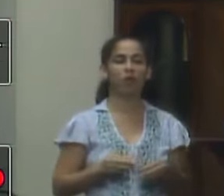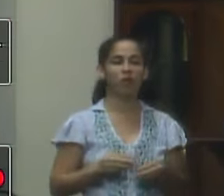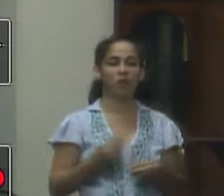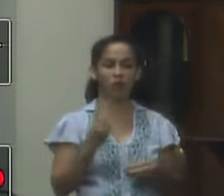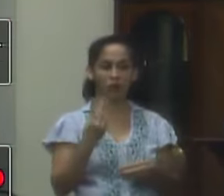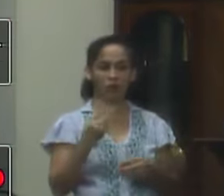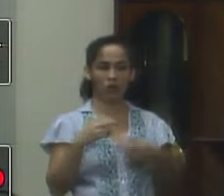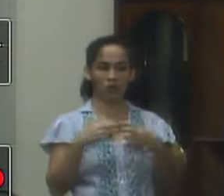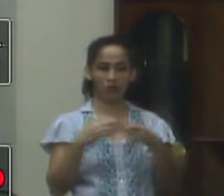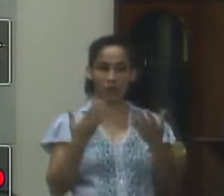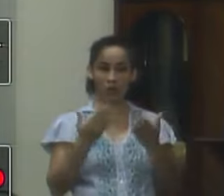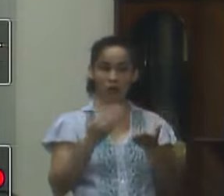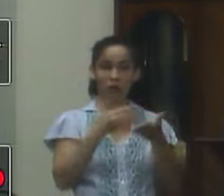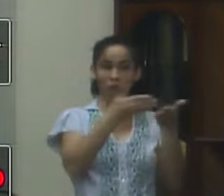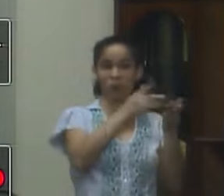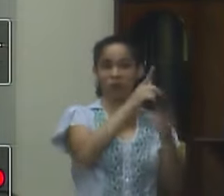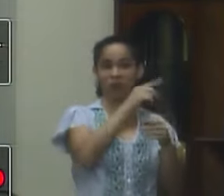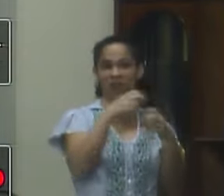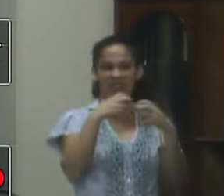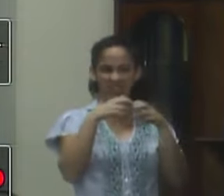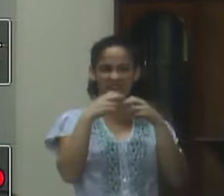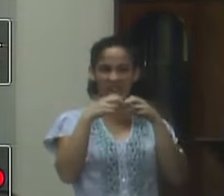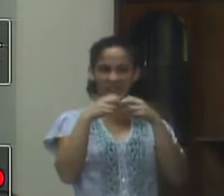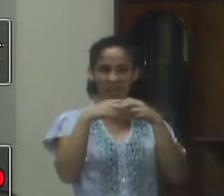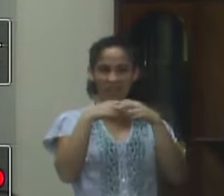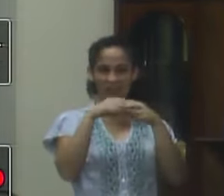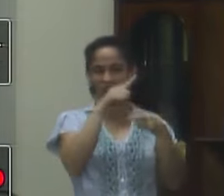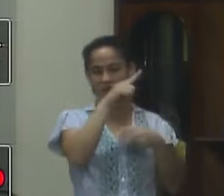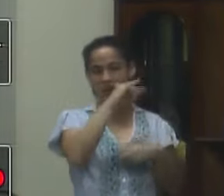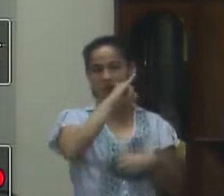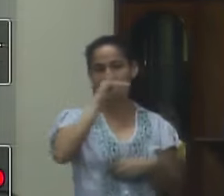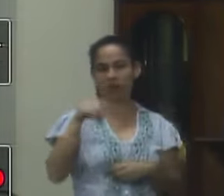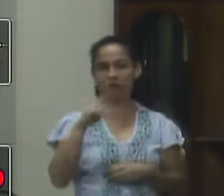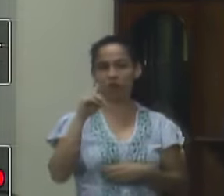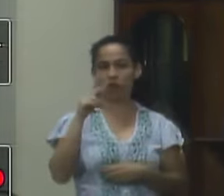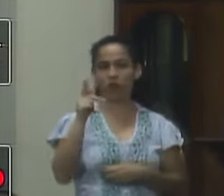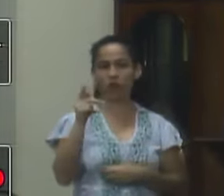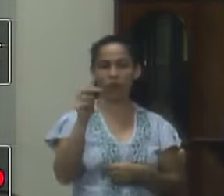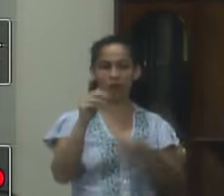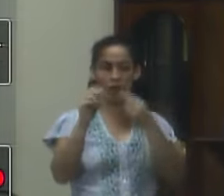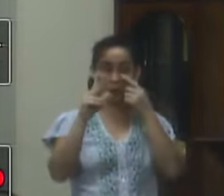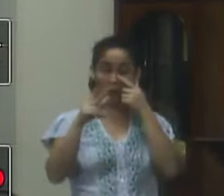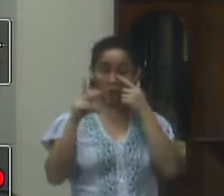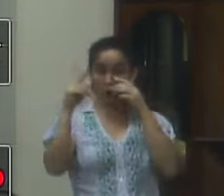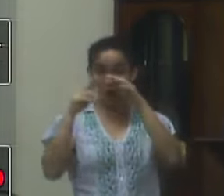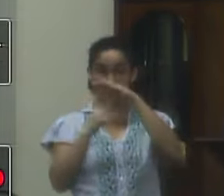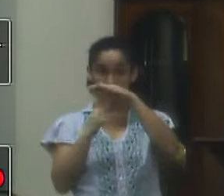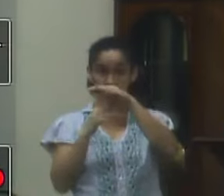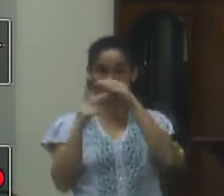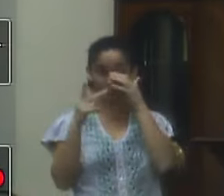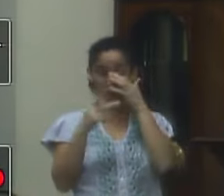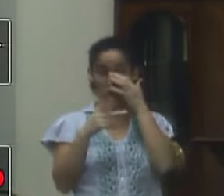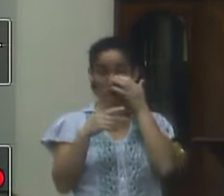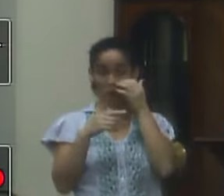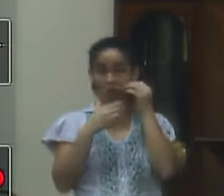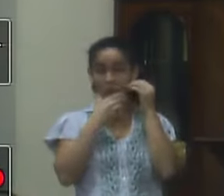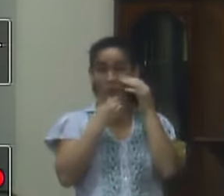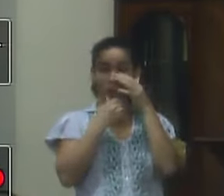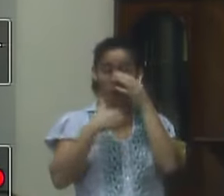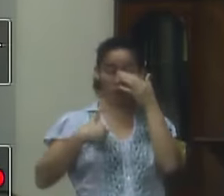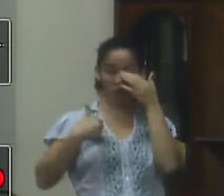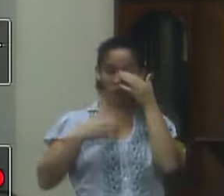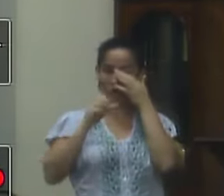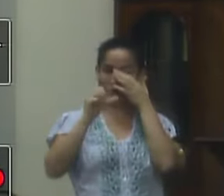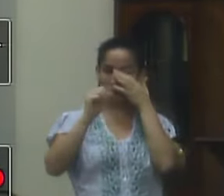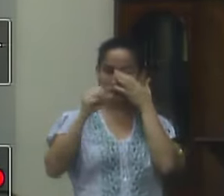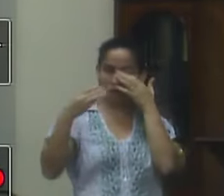vagões então a gente tem realmente que dar o parabéns para o senhor Miguel Pelegrini um senhor de 83 84